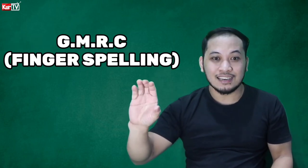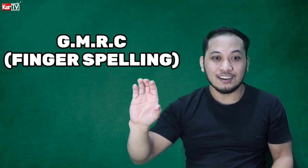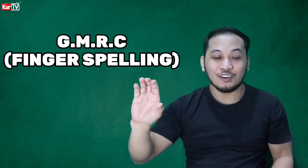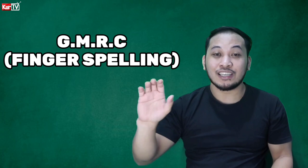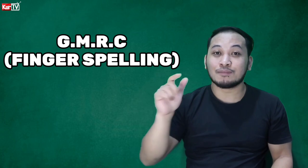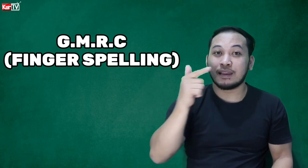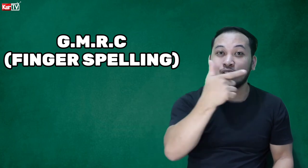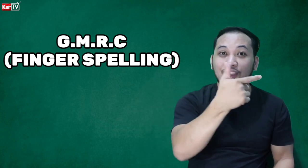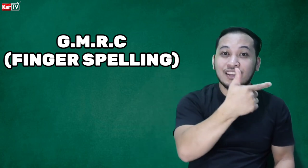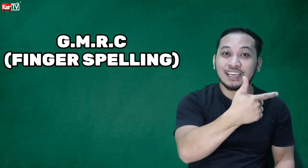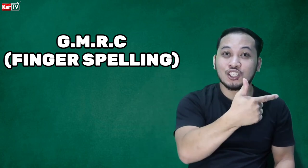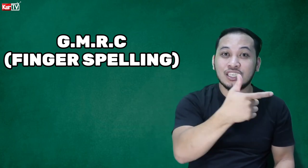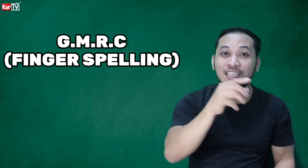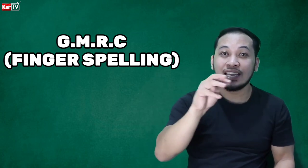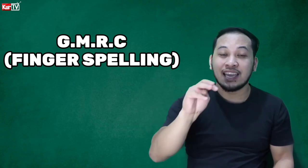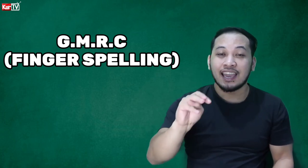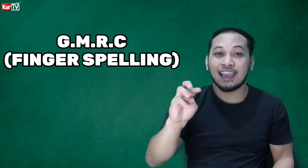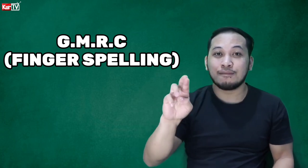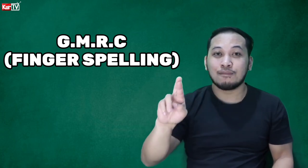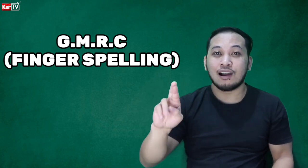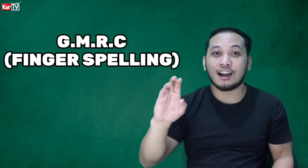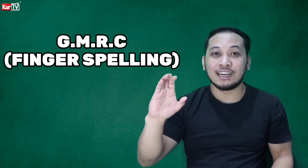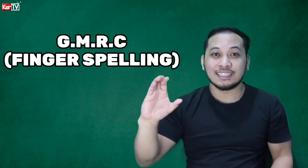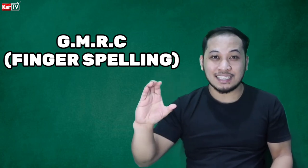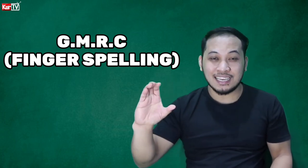O ispel mo lang yun na G-M-R-C.